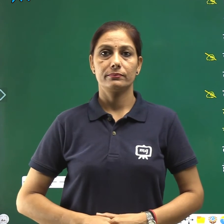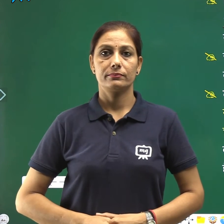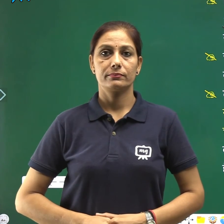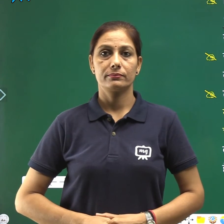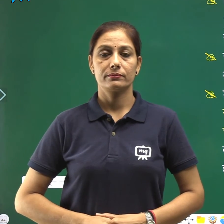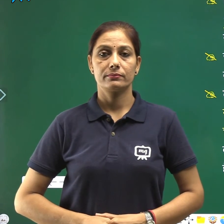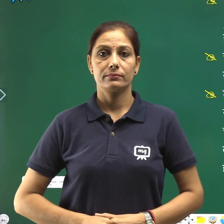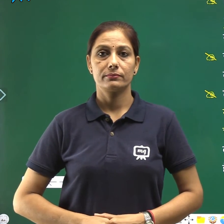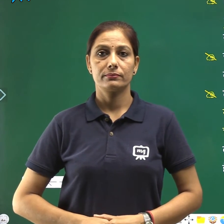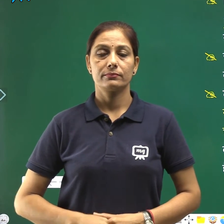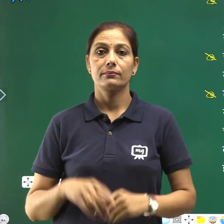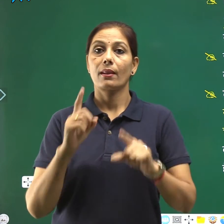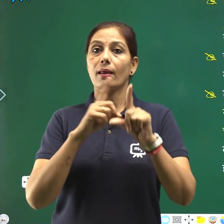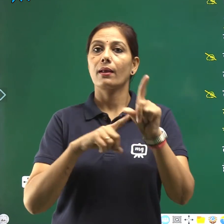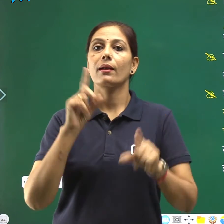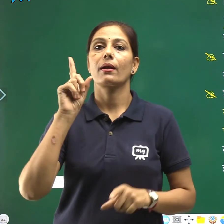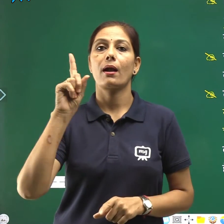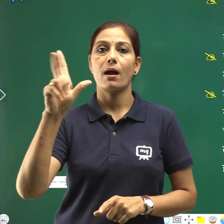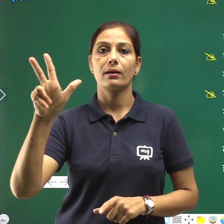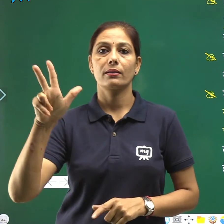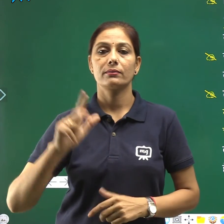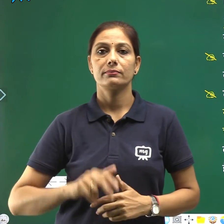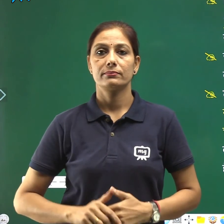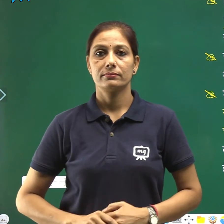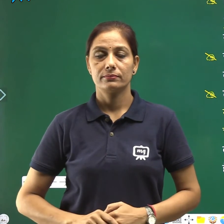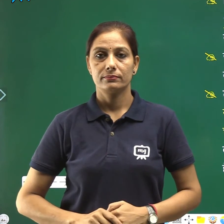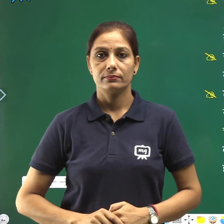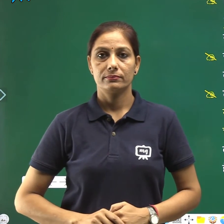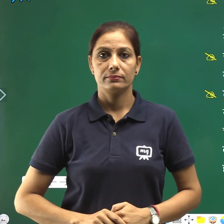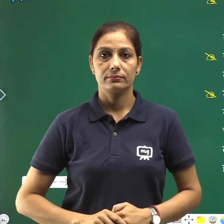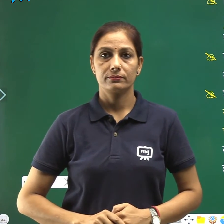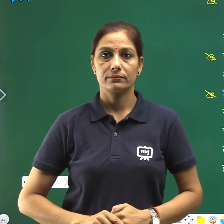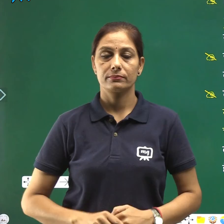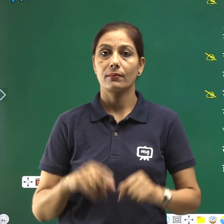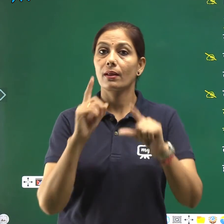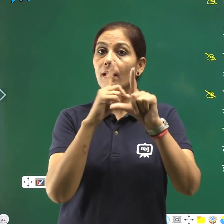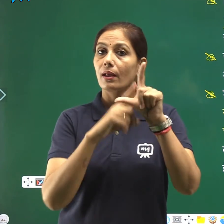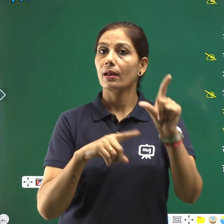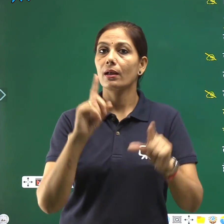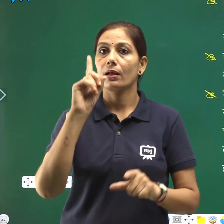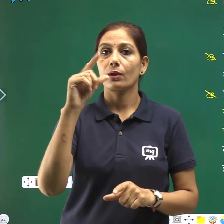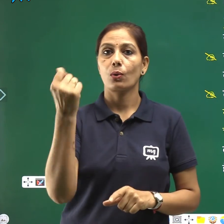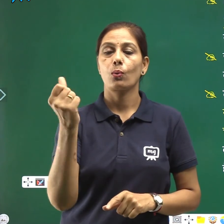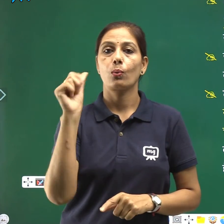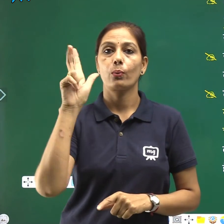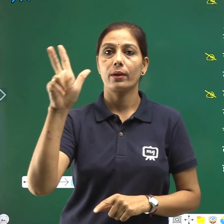18 अगस्त 1922 को